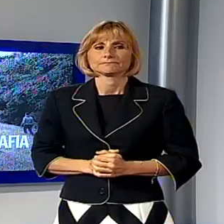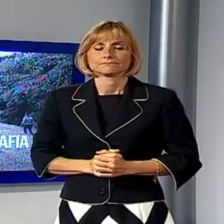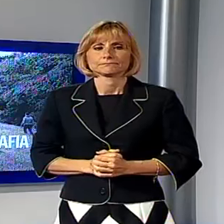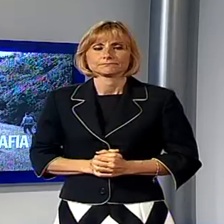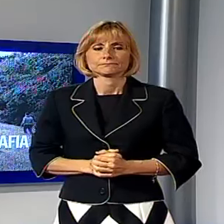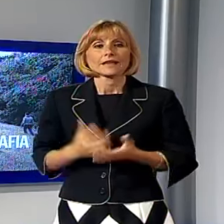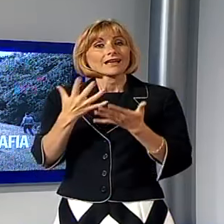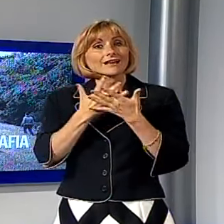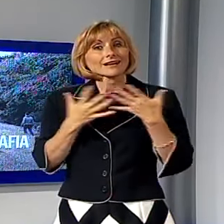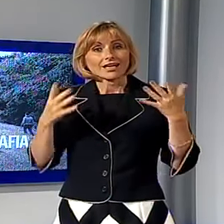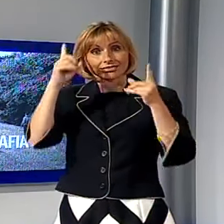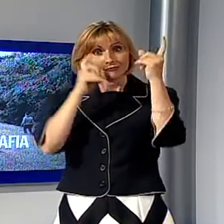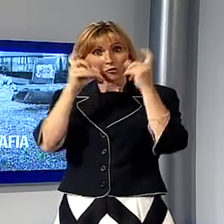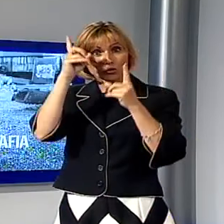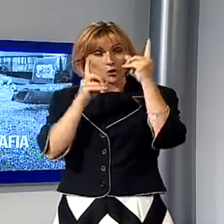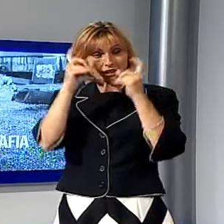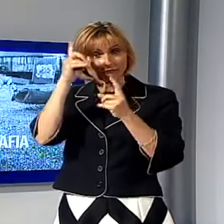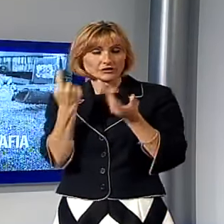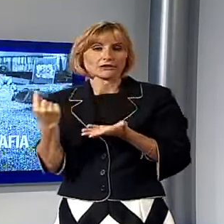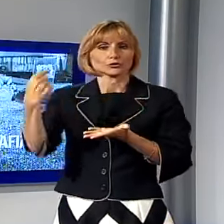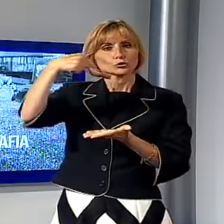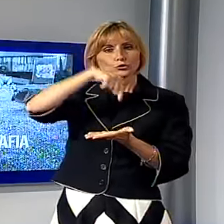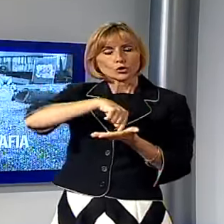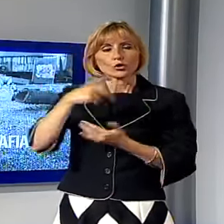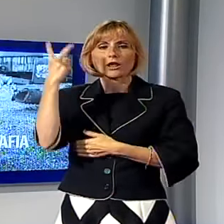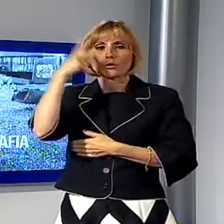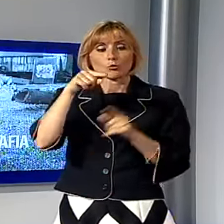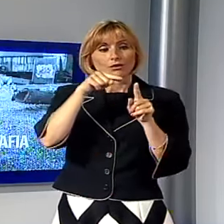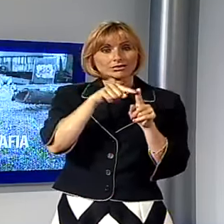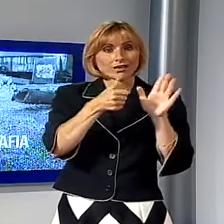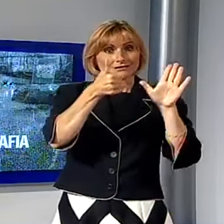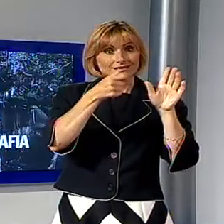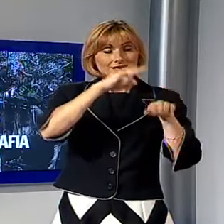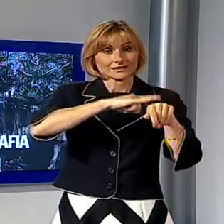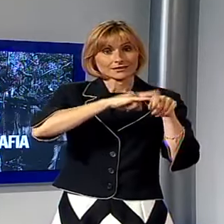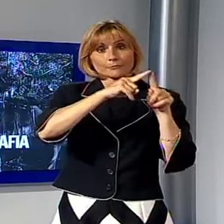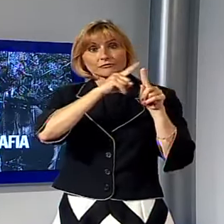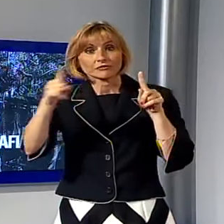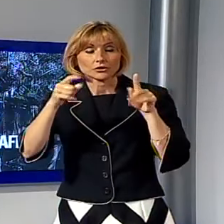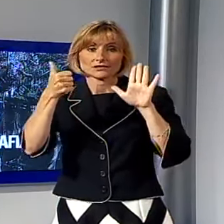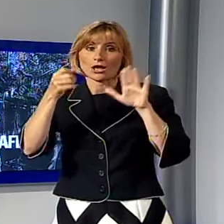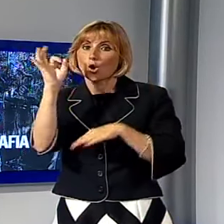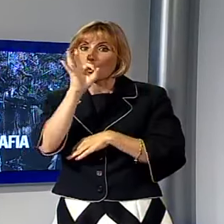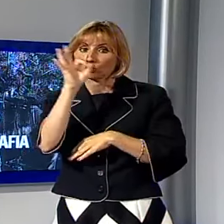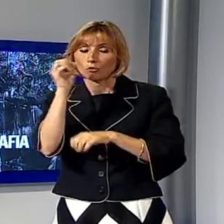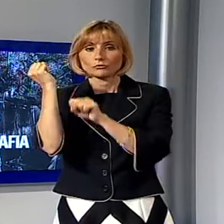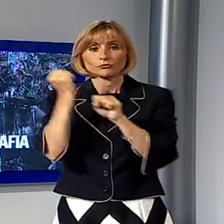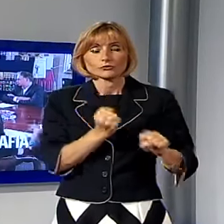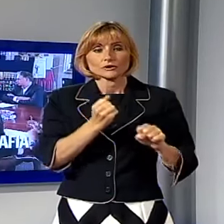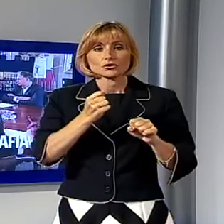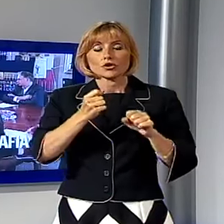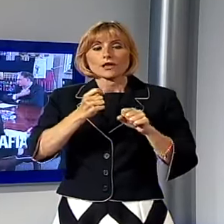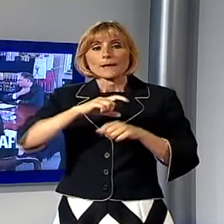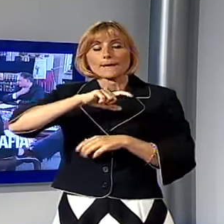La grande fotografia ritorna a Lucca dal 6 settembre al 6 ottobre, la Fondazione Banca del Monte